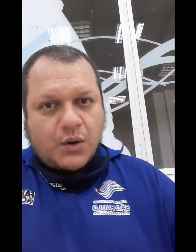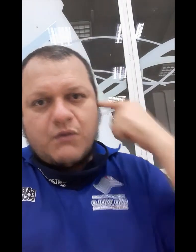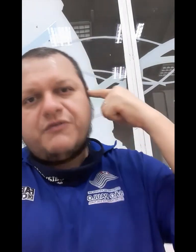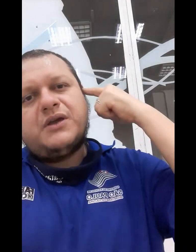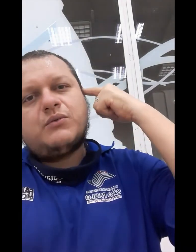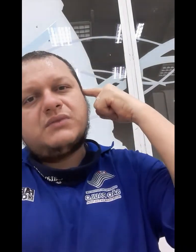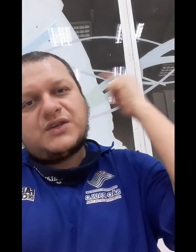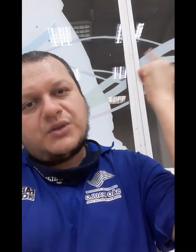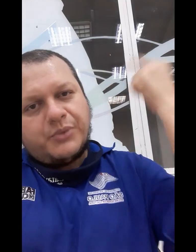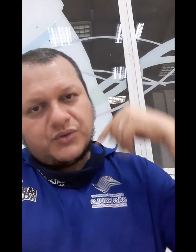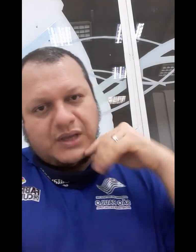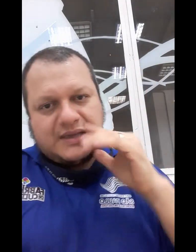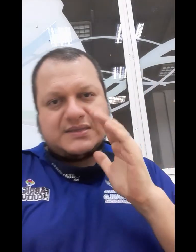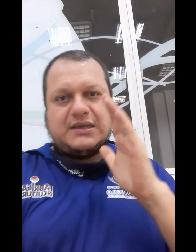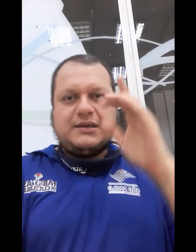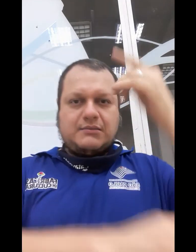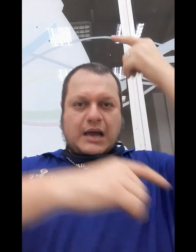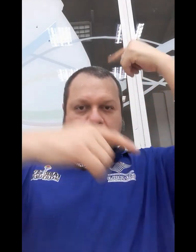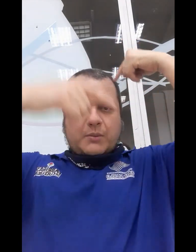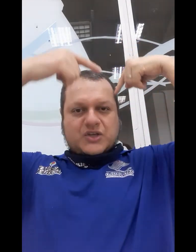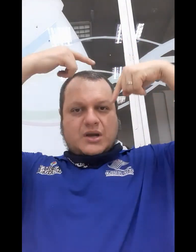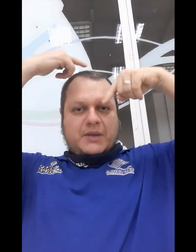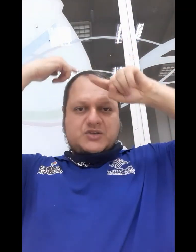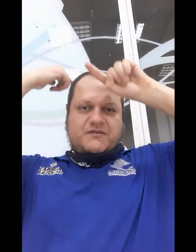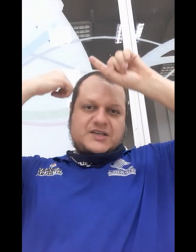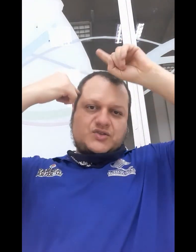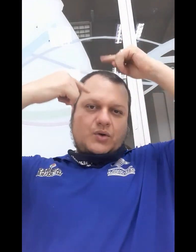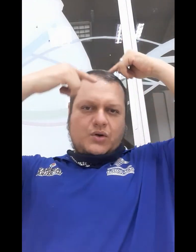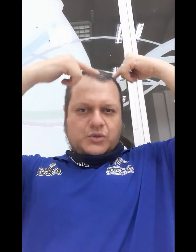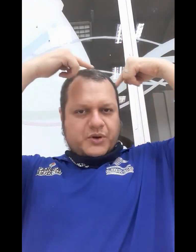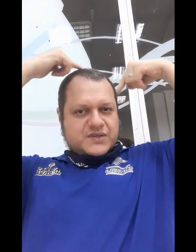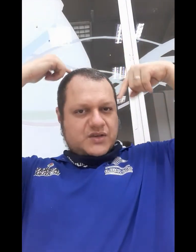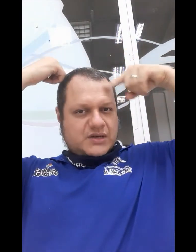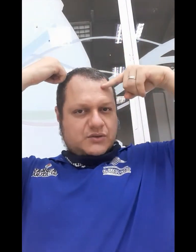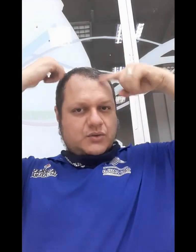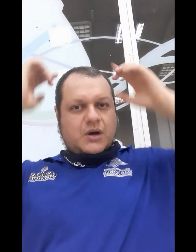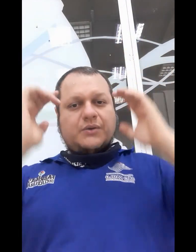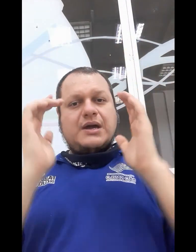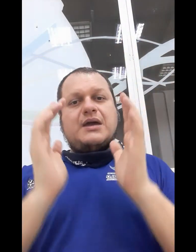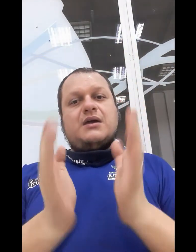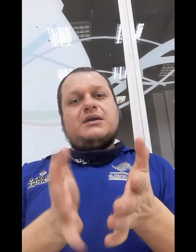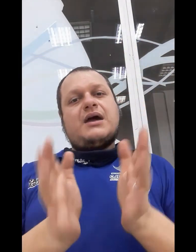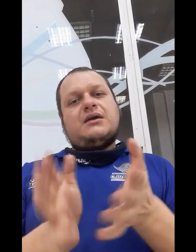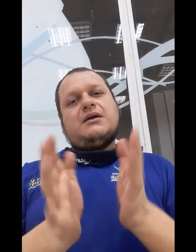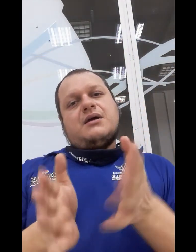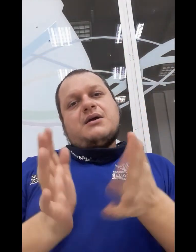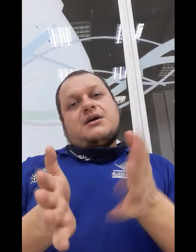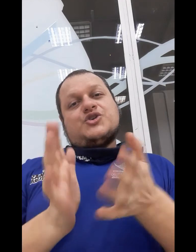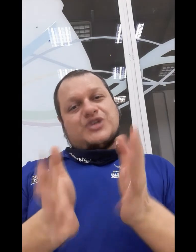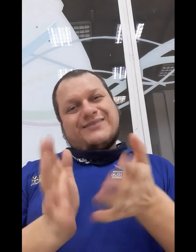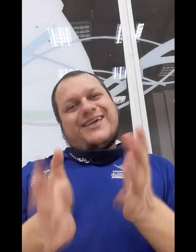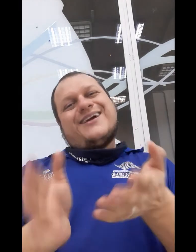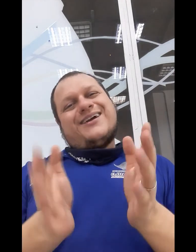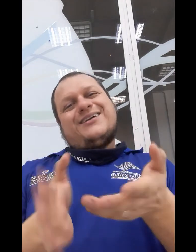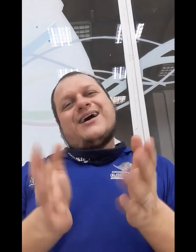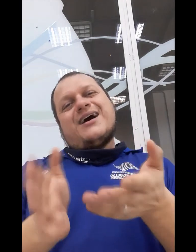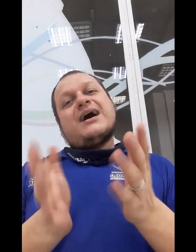ouve um texto em português e automaticamente faz todo o processo tradutório e aí já tem aí a